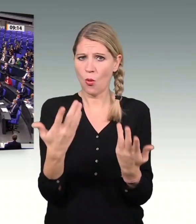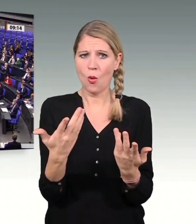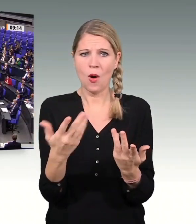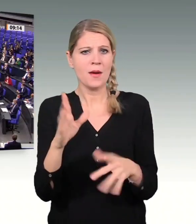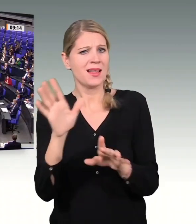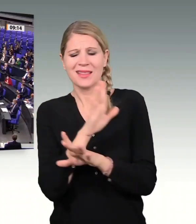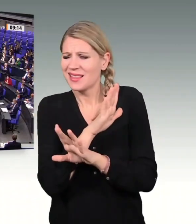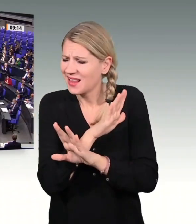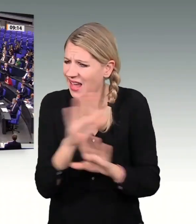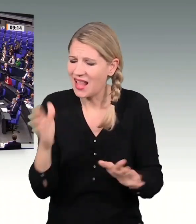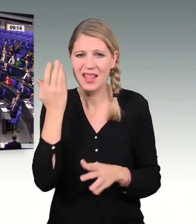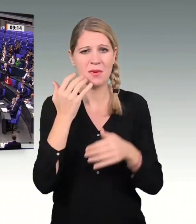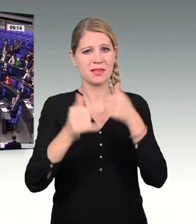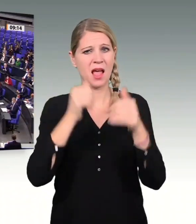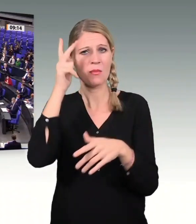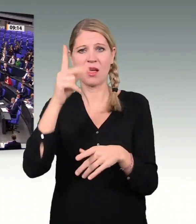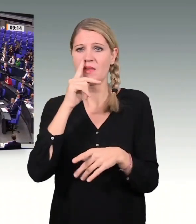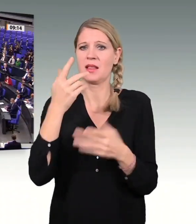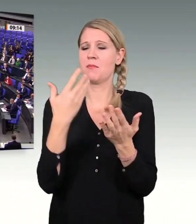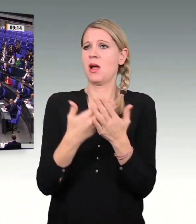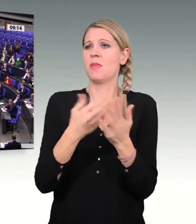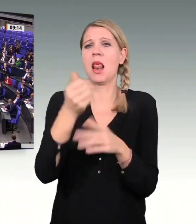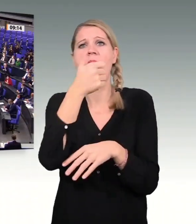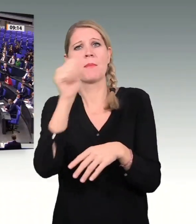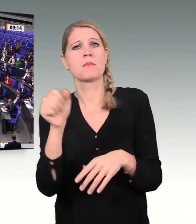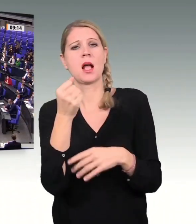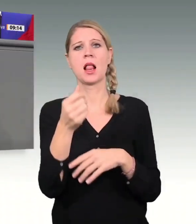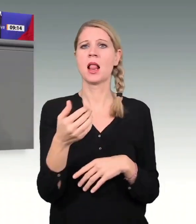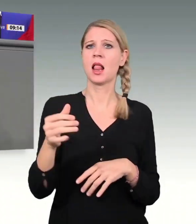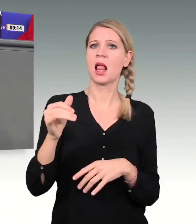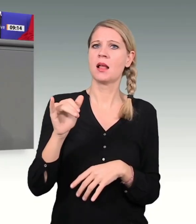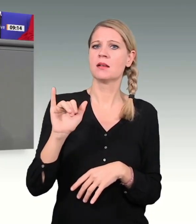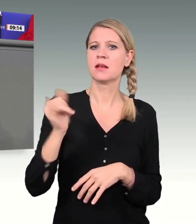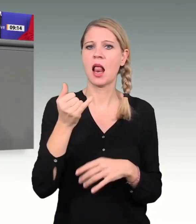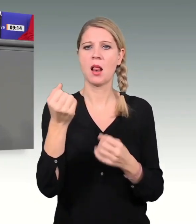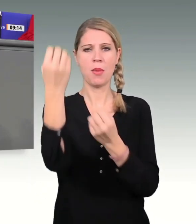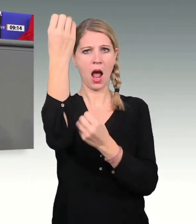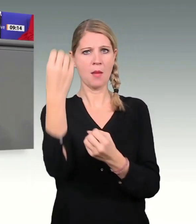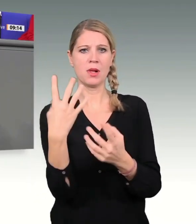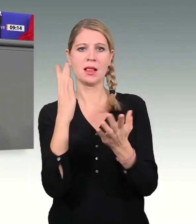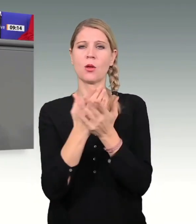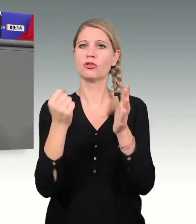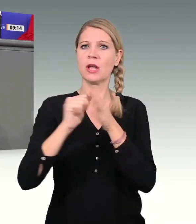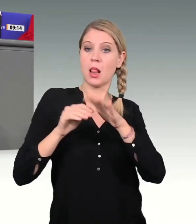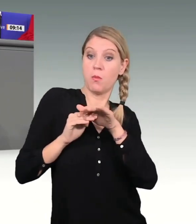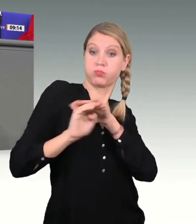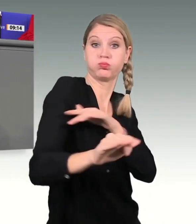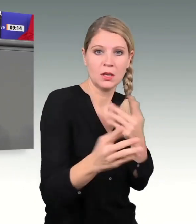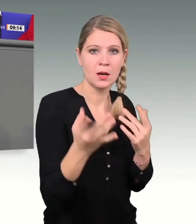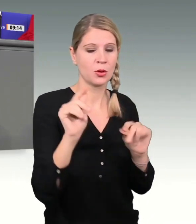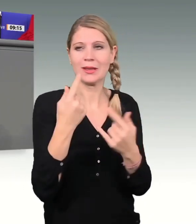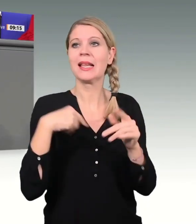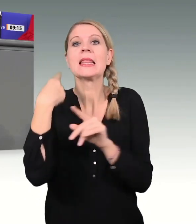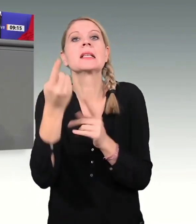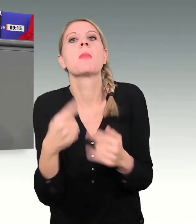Die bisherigen Kreditermächtigungen haben eine feste Coronakonditionierung. Sie jetzt nachträglich für die Bekämpfung des Klimawandels